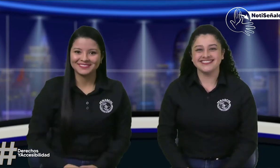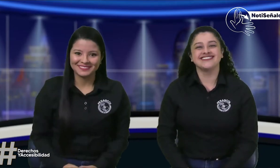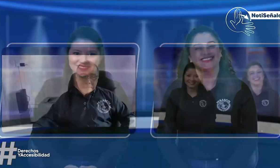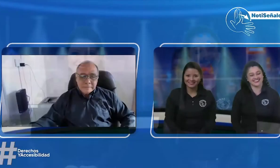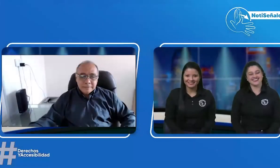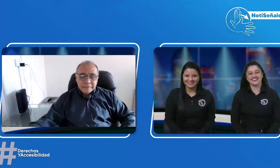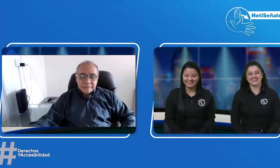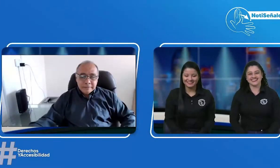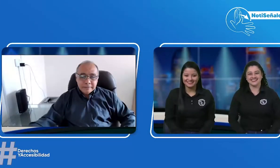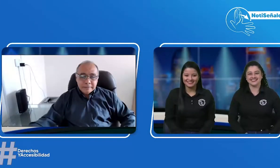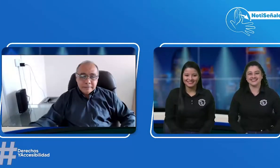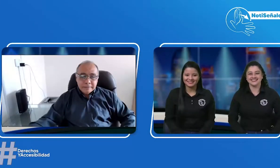de FN School, Henry Mijia.